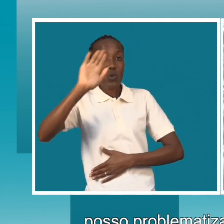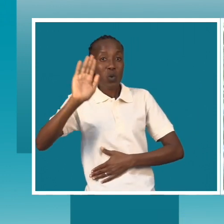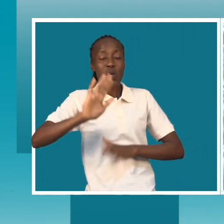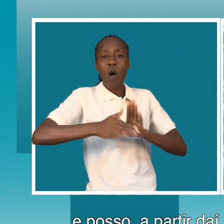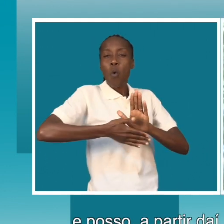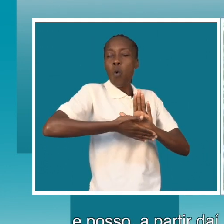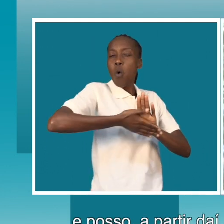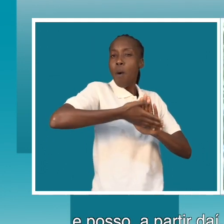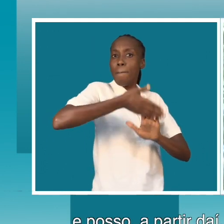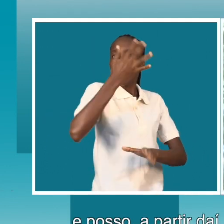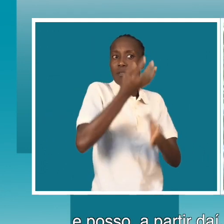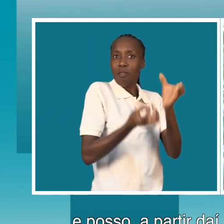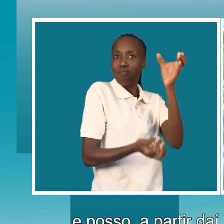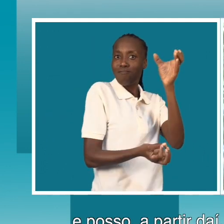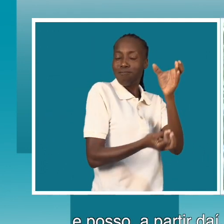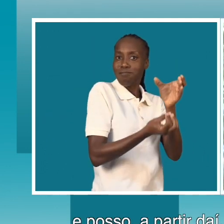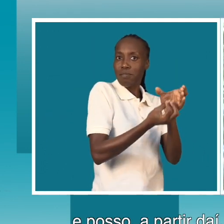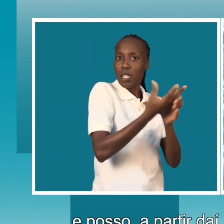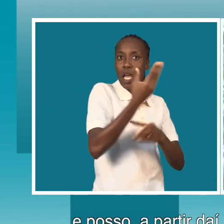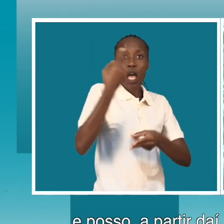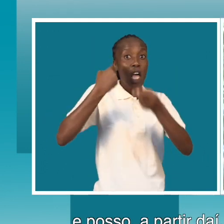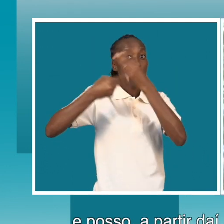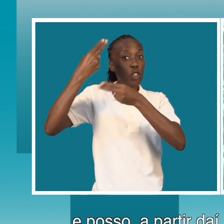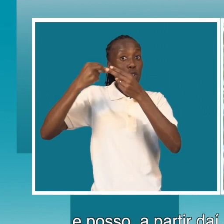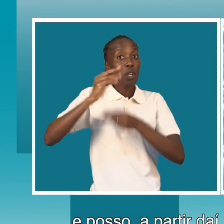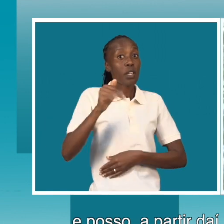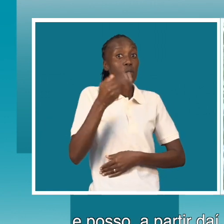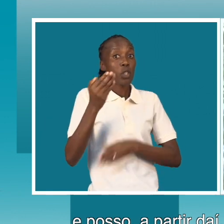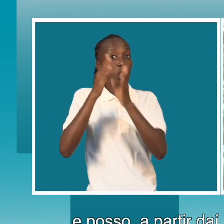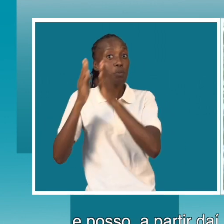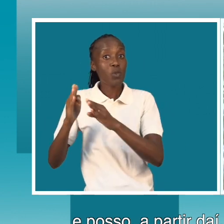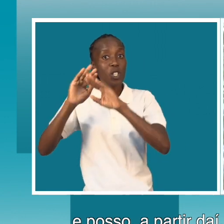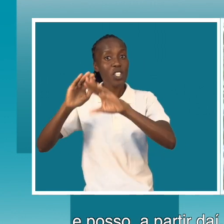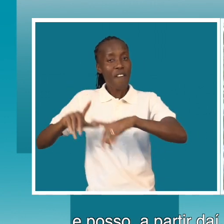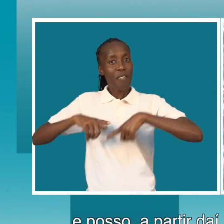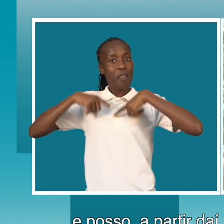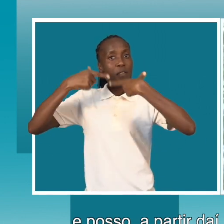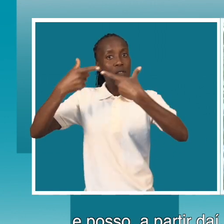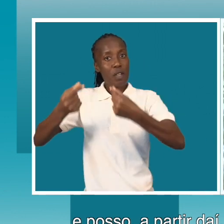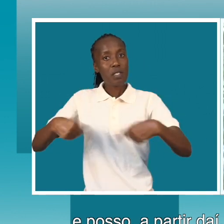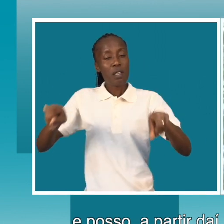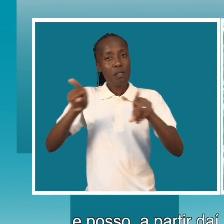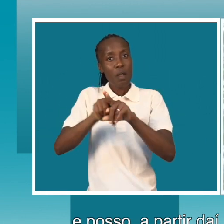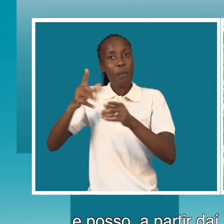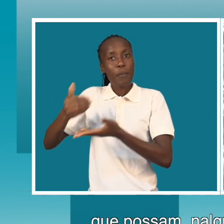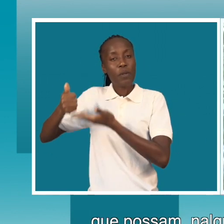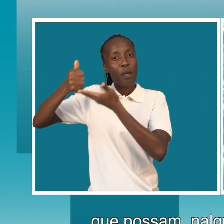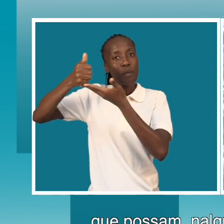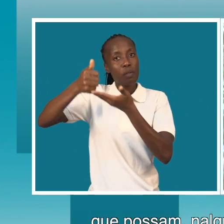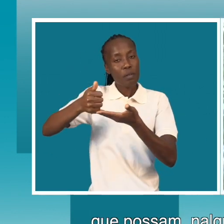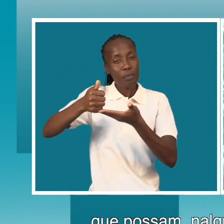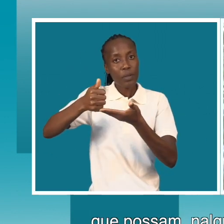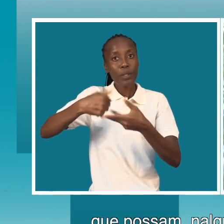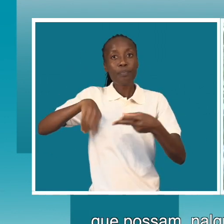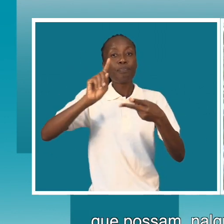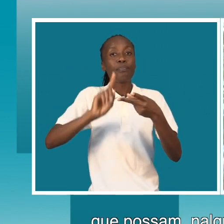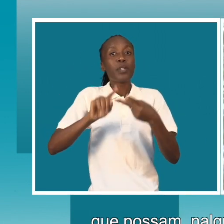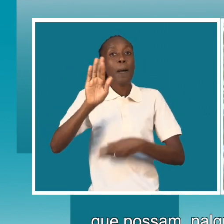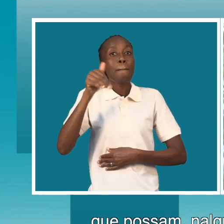posso, a partir daí, criar histórias de interesse público que possam, em algum momento, também contribuir